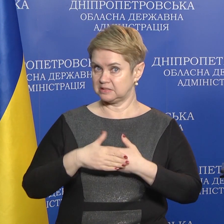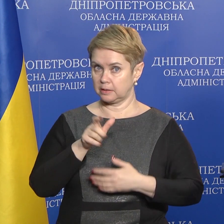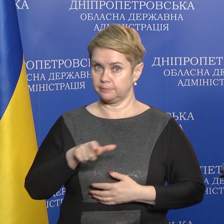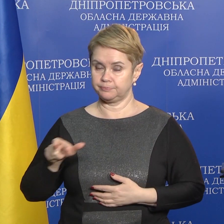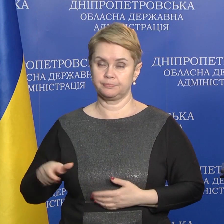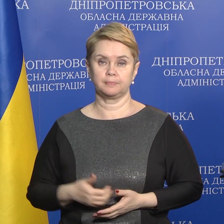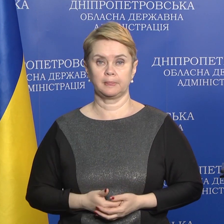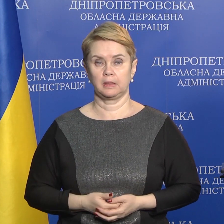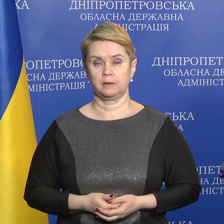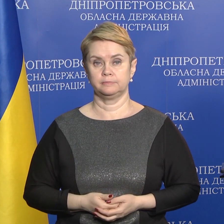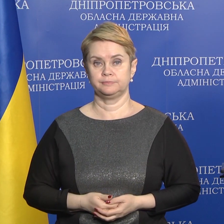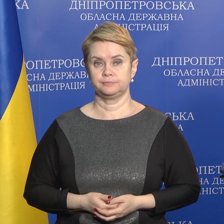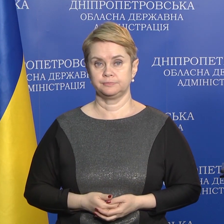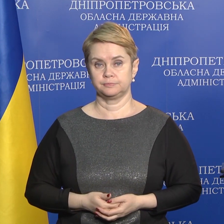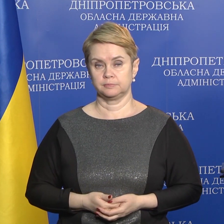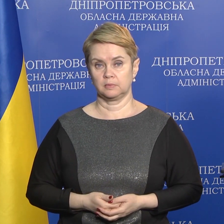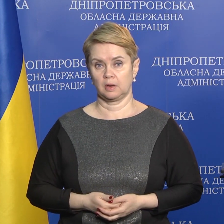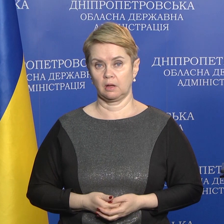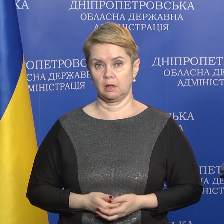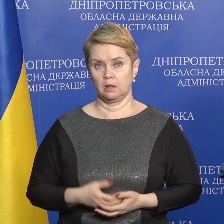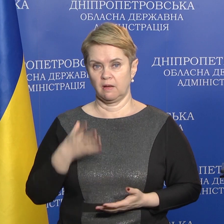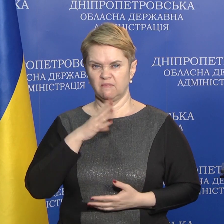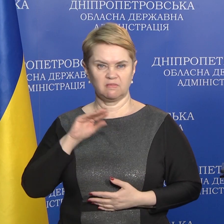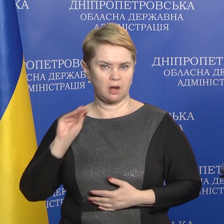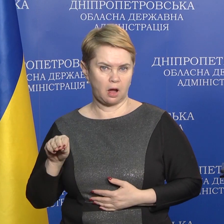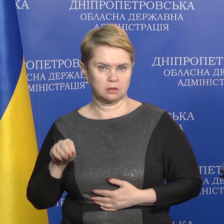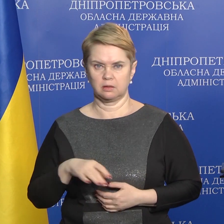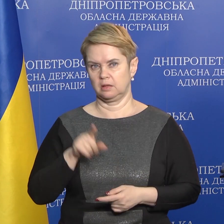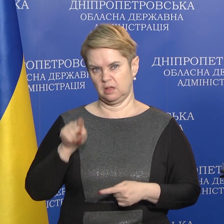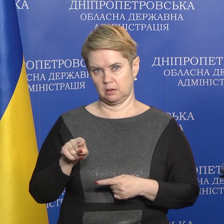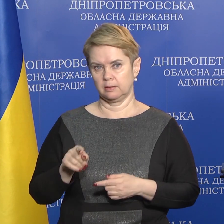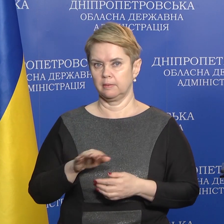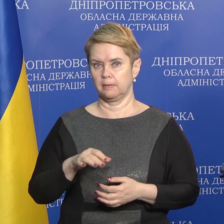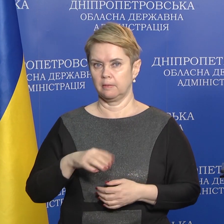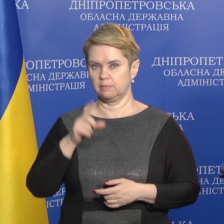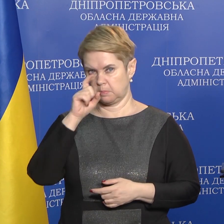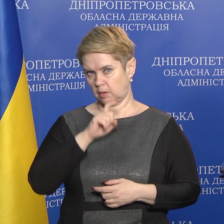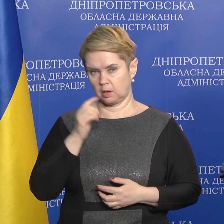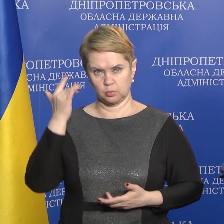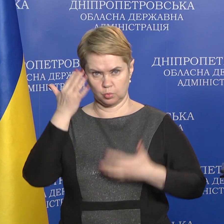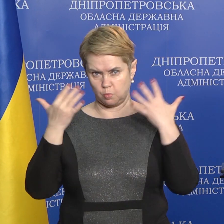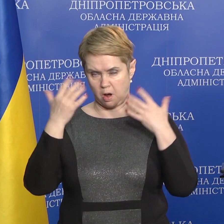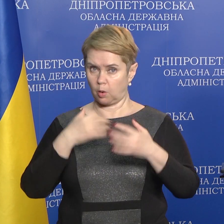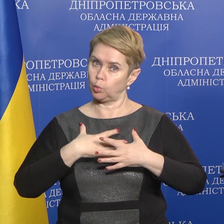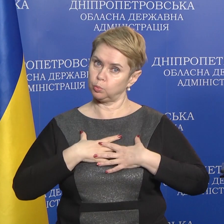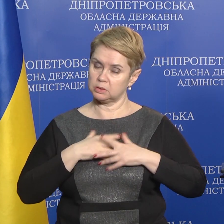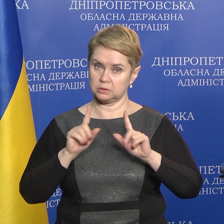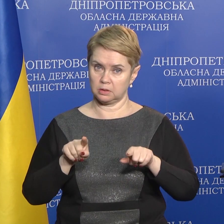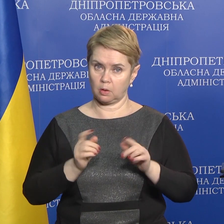відволікати їх від поганих думок, любити,